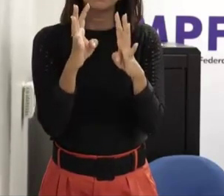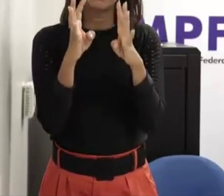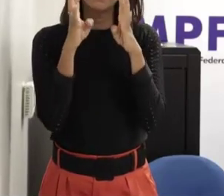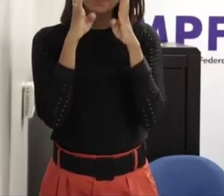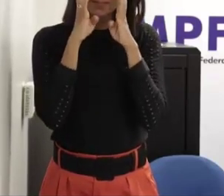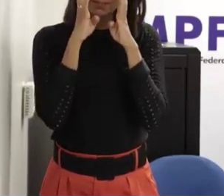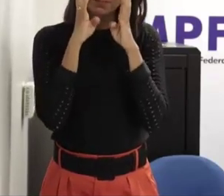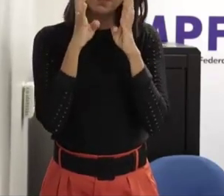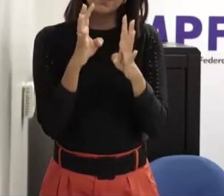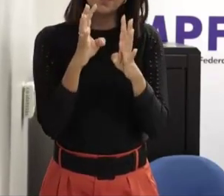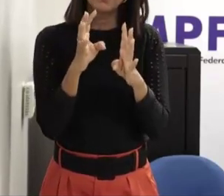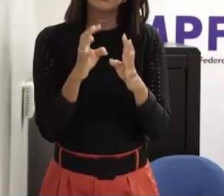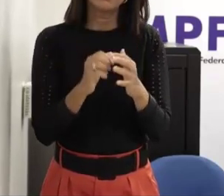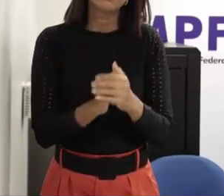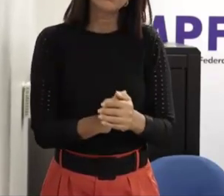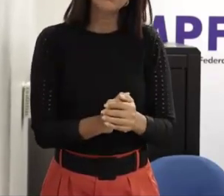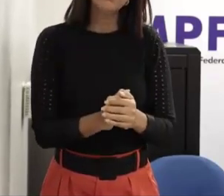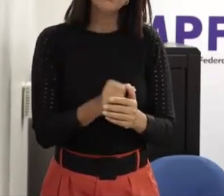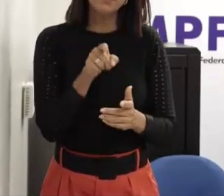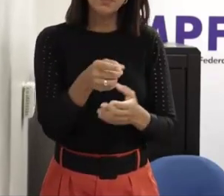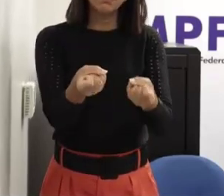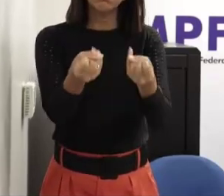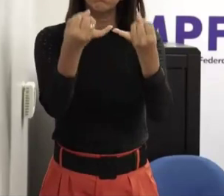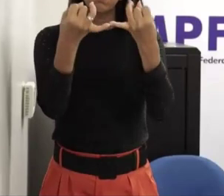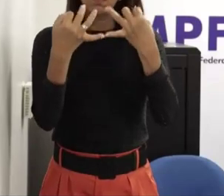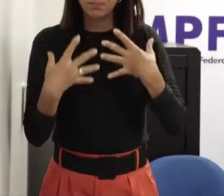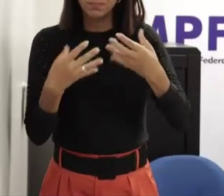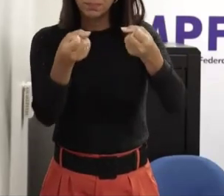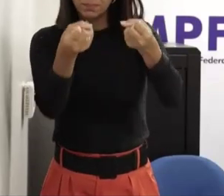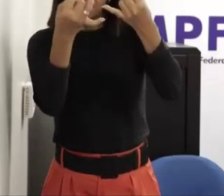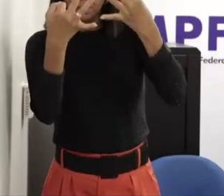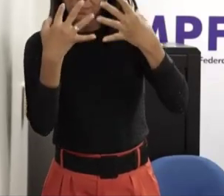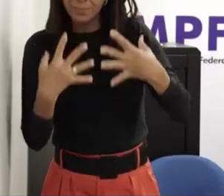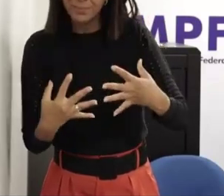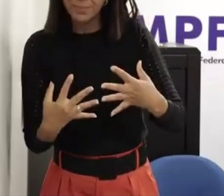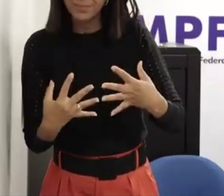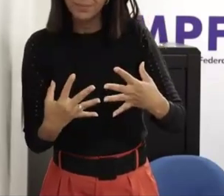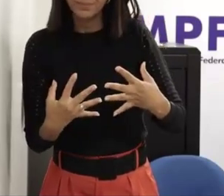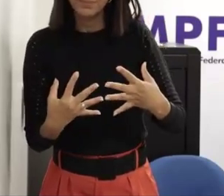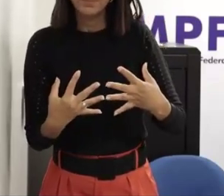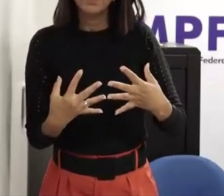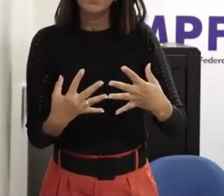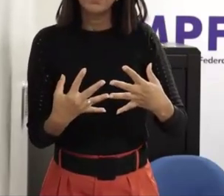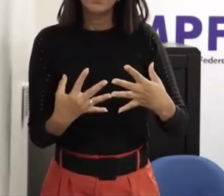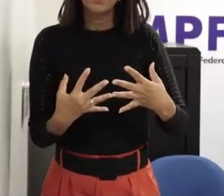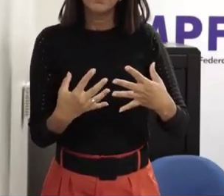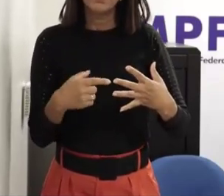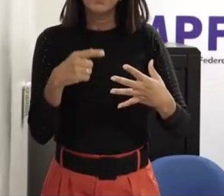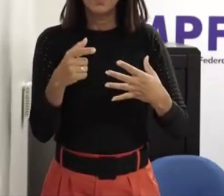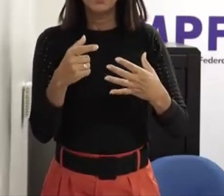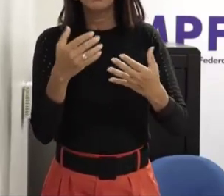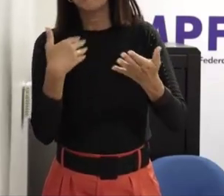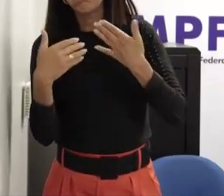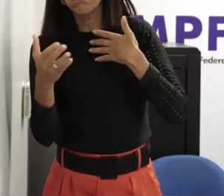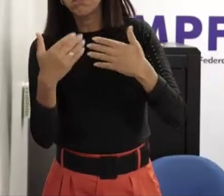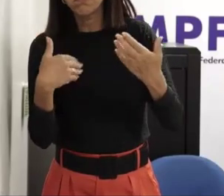pessoa poder se pronunciar se anunciar ali pro terapeuta pro psicólogo pra quem quer